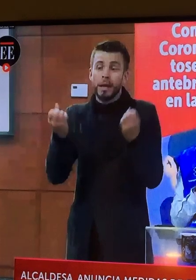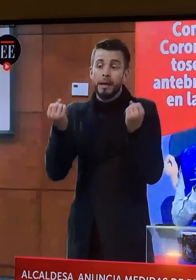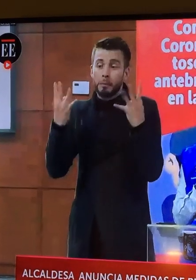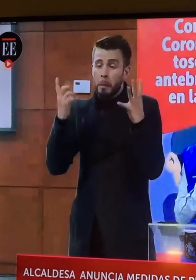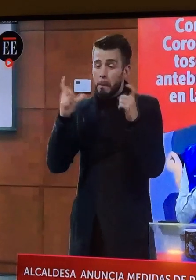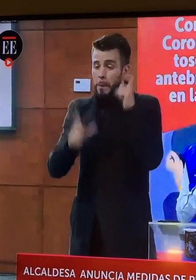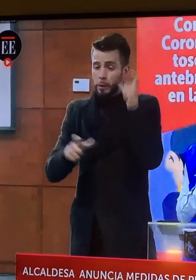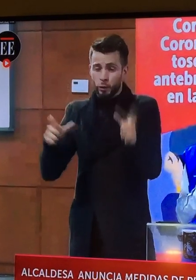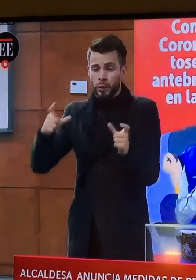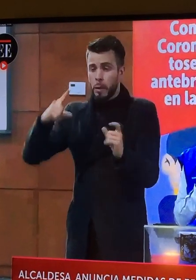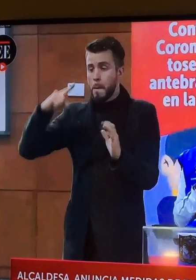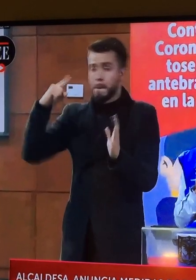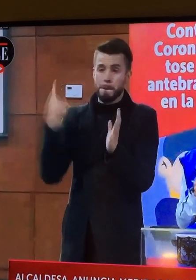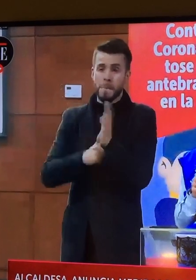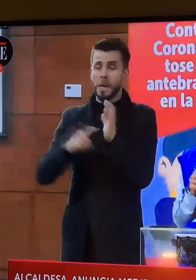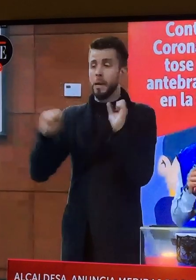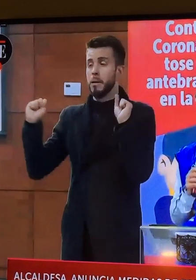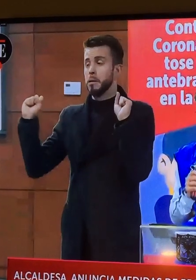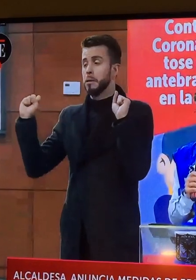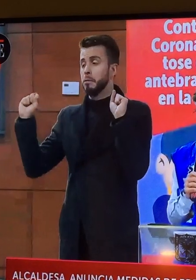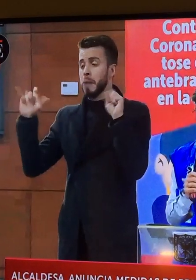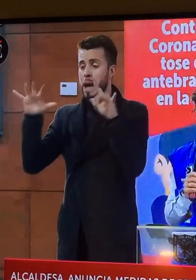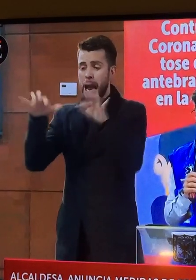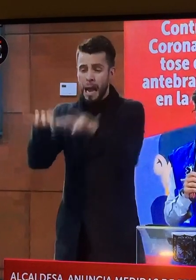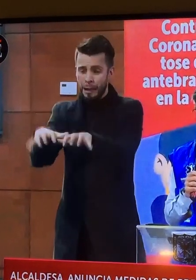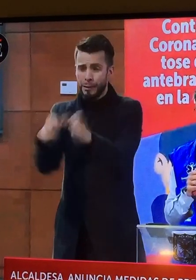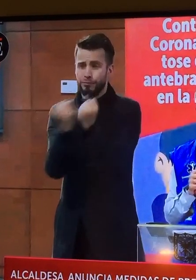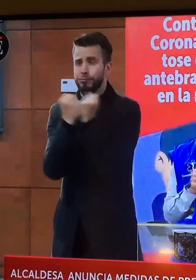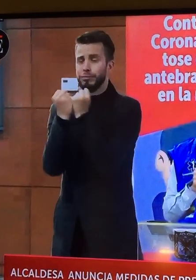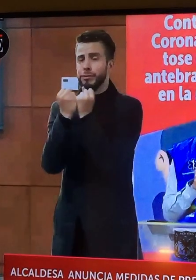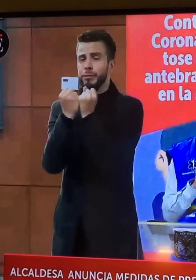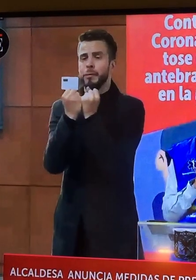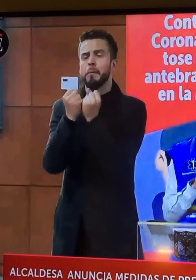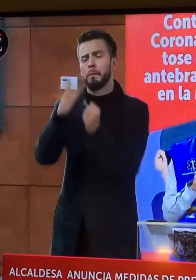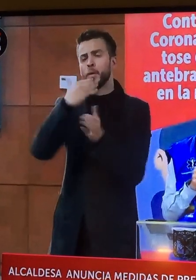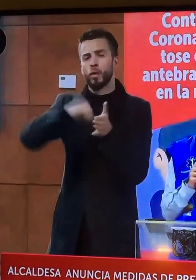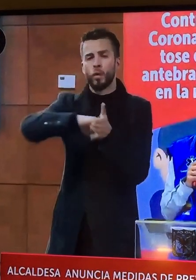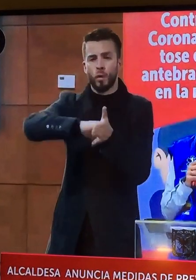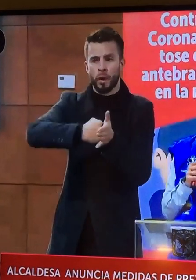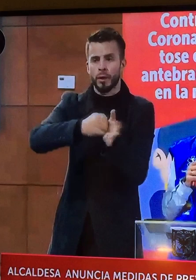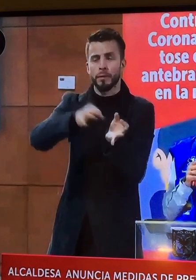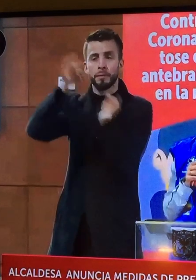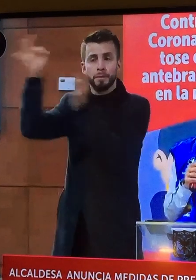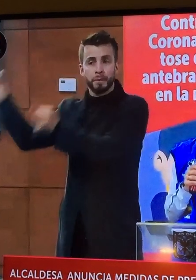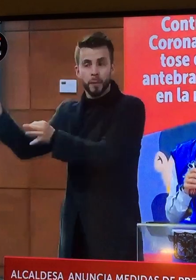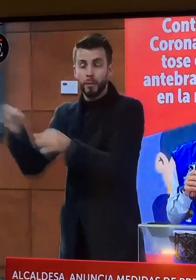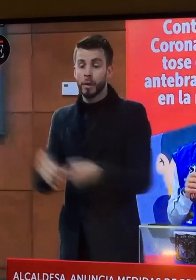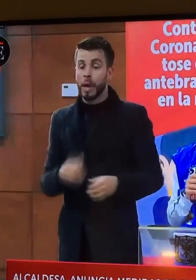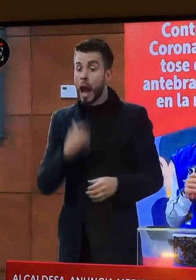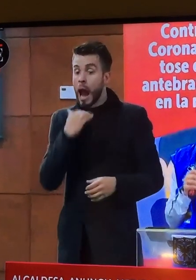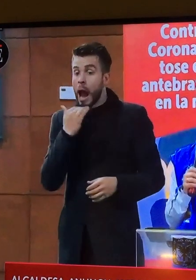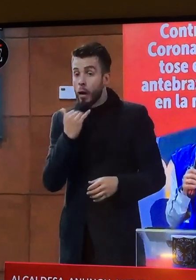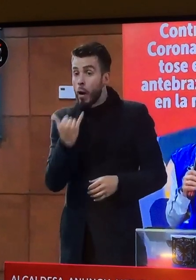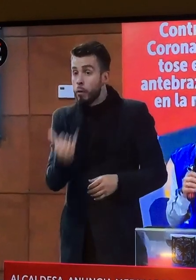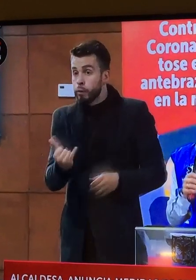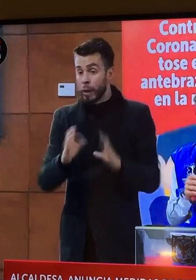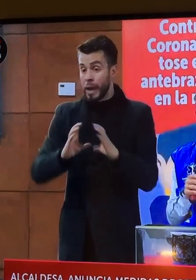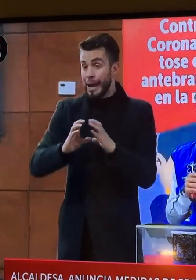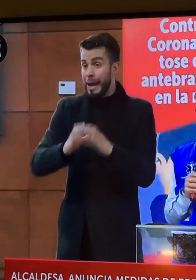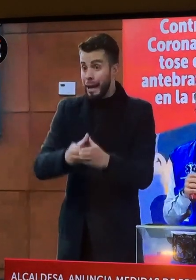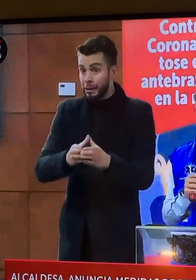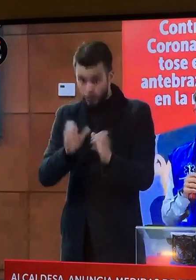se puedan aplazar, aunque sean menos de mil personas, aplazados. Clases que se puedan dar virtualmente,